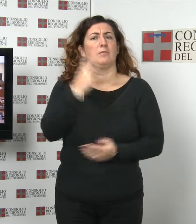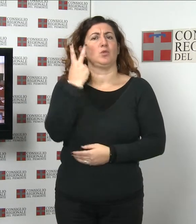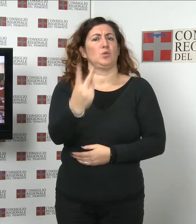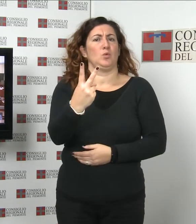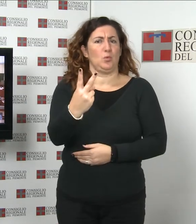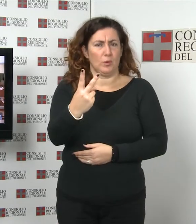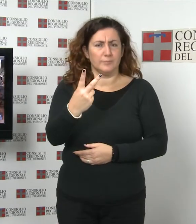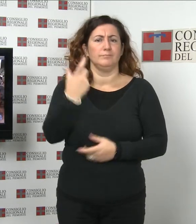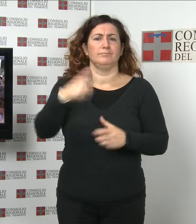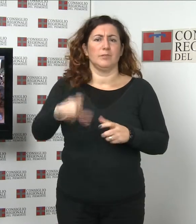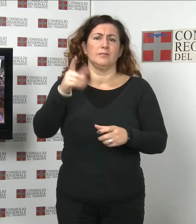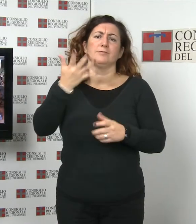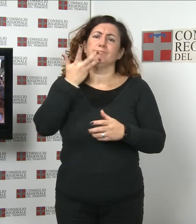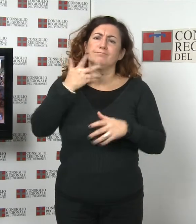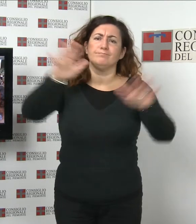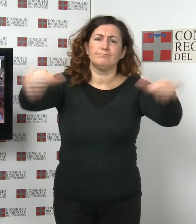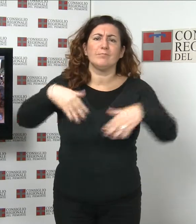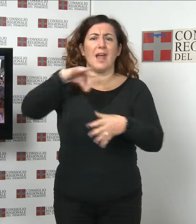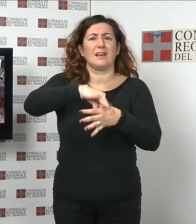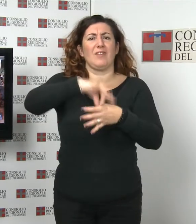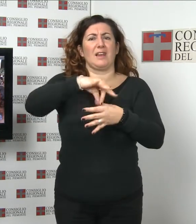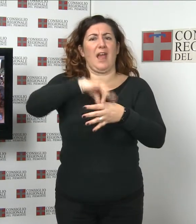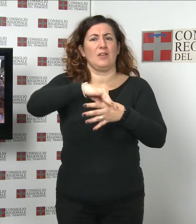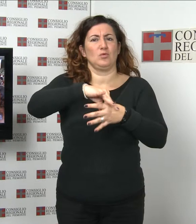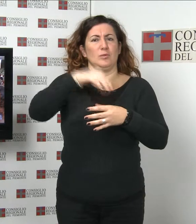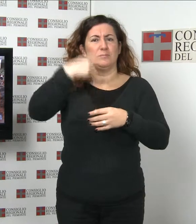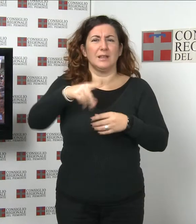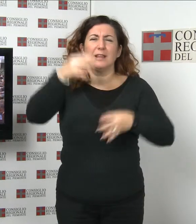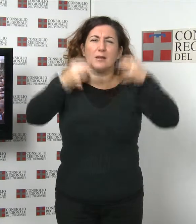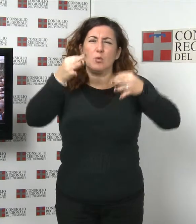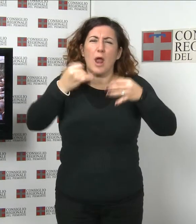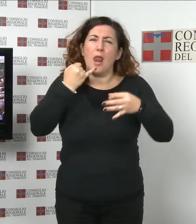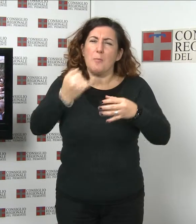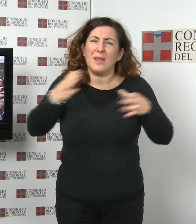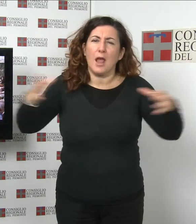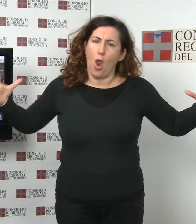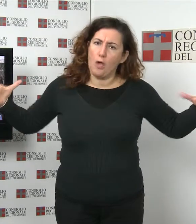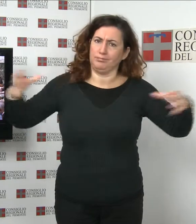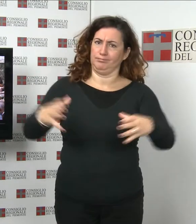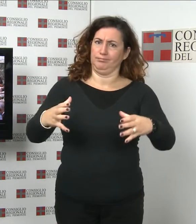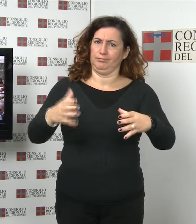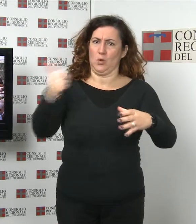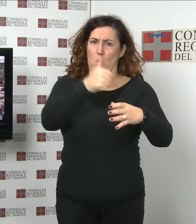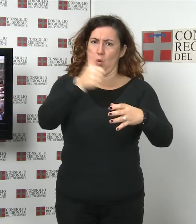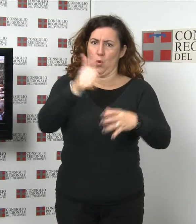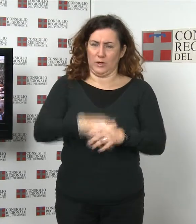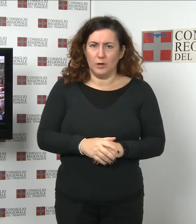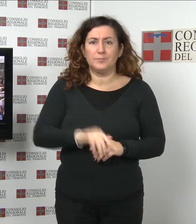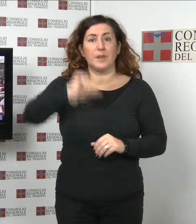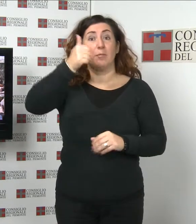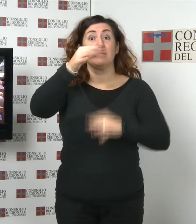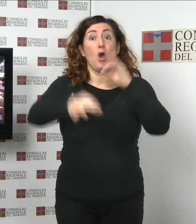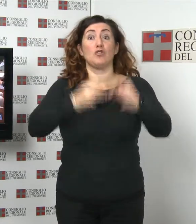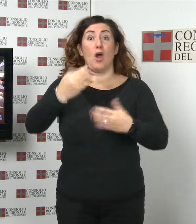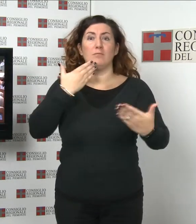chiedere un referendum per abrogare le norme per accorpare i piccoli tribunali. Il 1 ottobre l'Assemblea ha concluso il dibattito generale